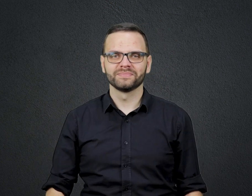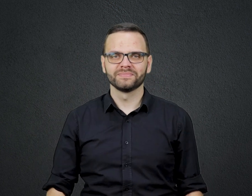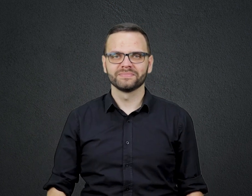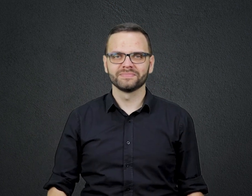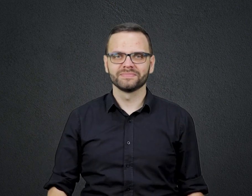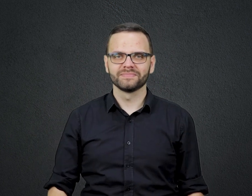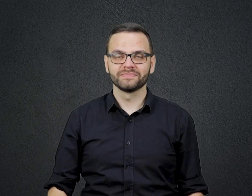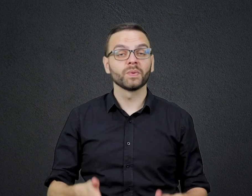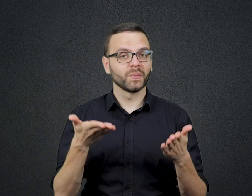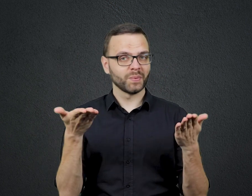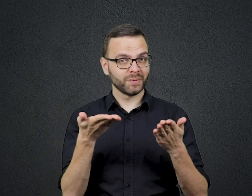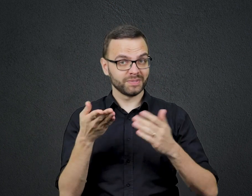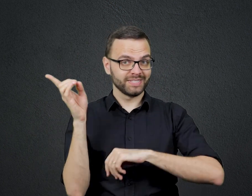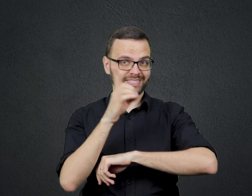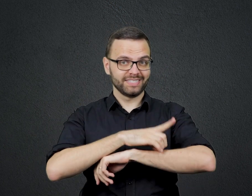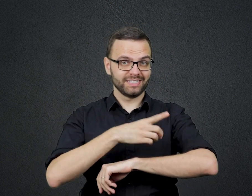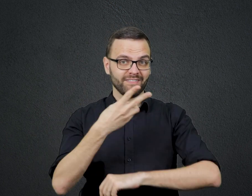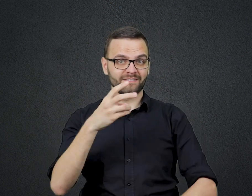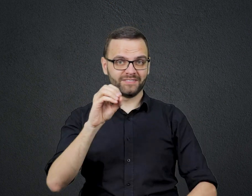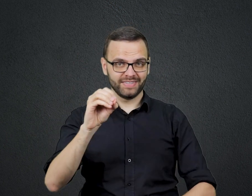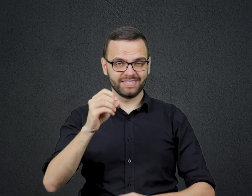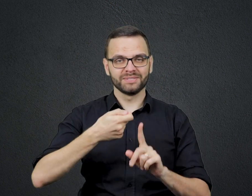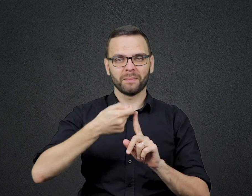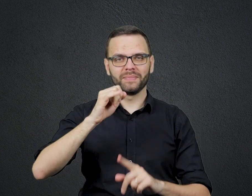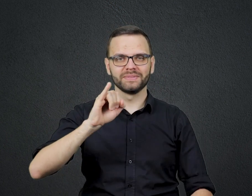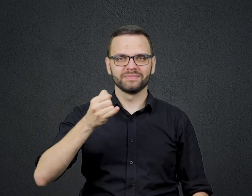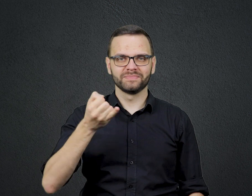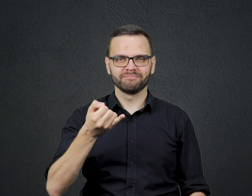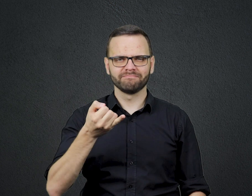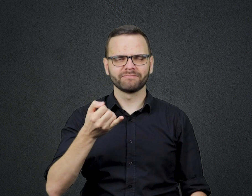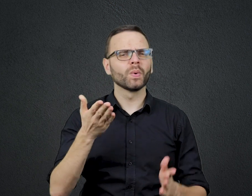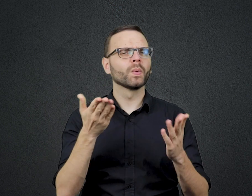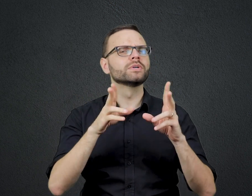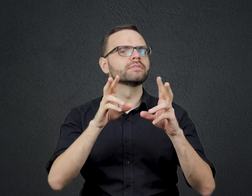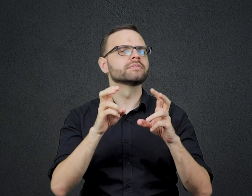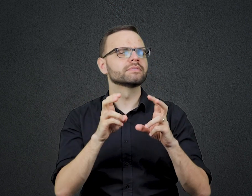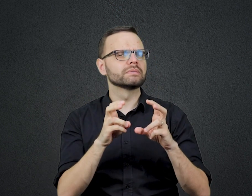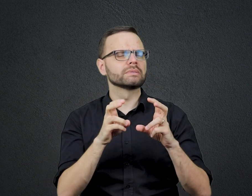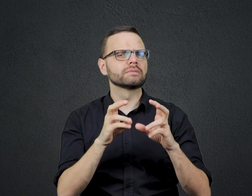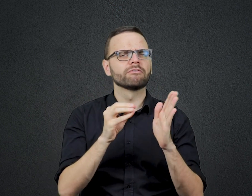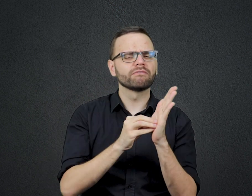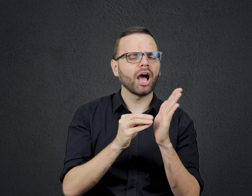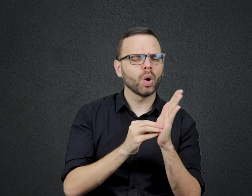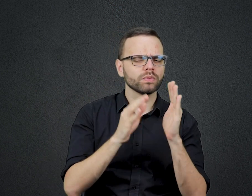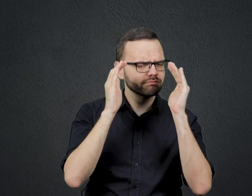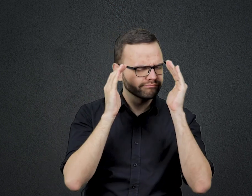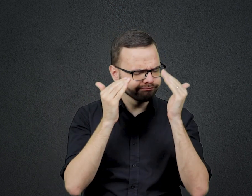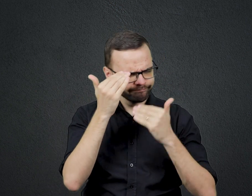Hoje é 20 de janeiro Título de hoje, Ingratidão Leitura bíblica, Lucas capítulo 17,